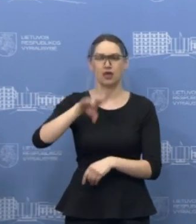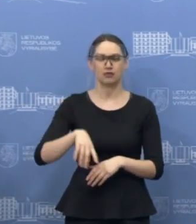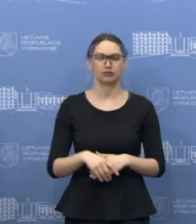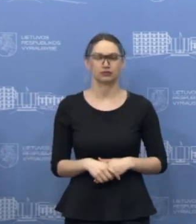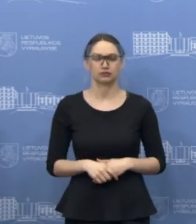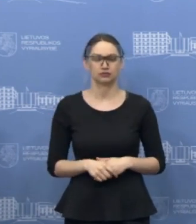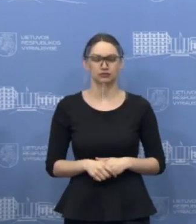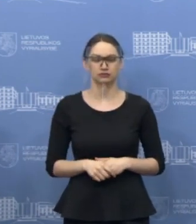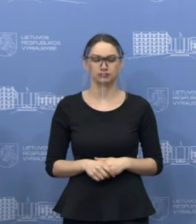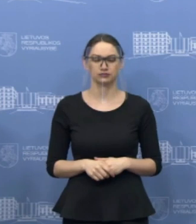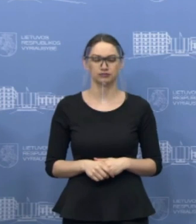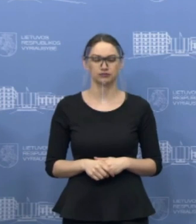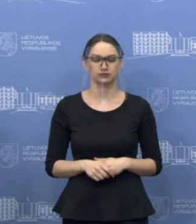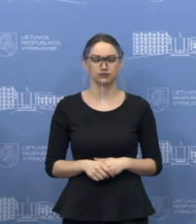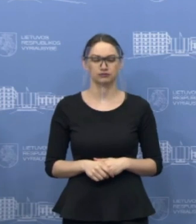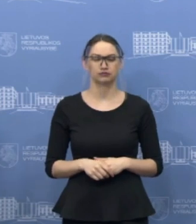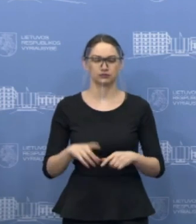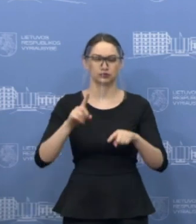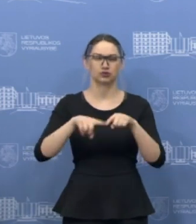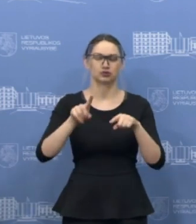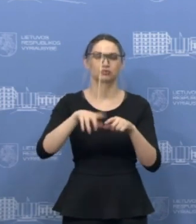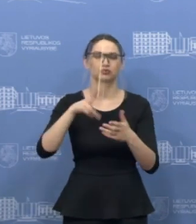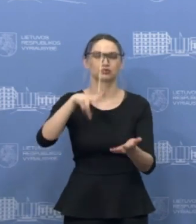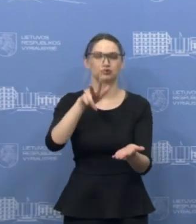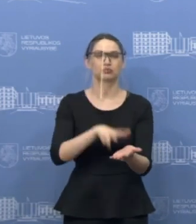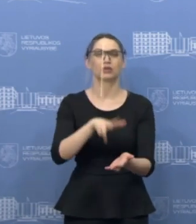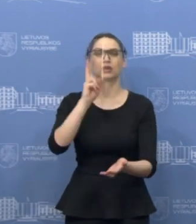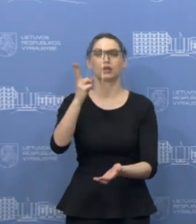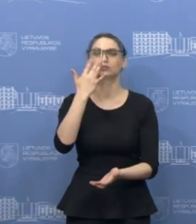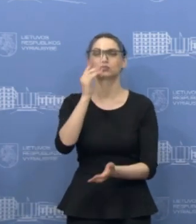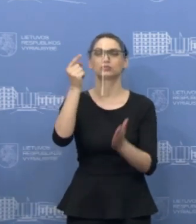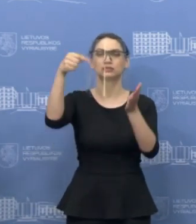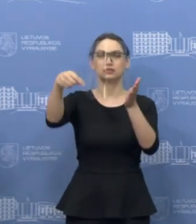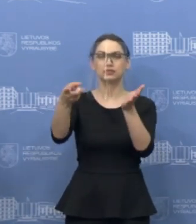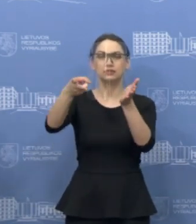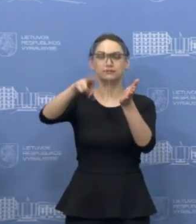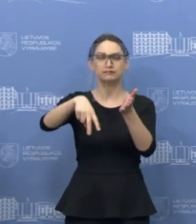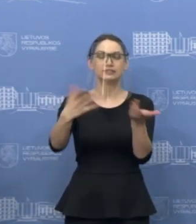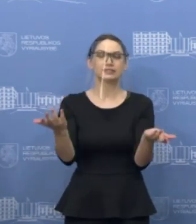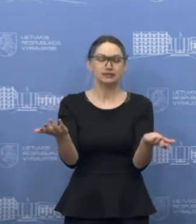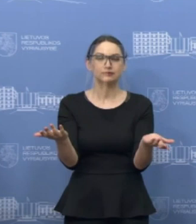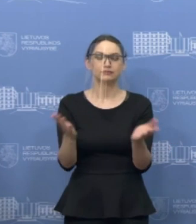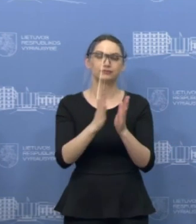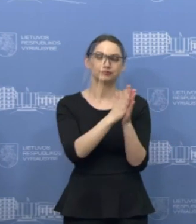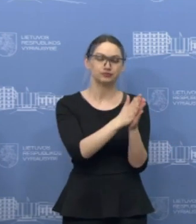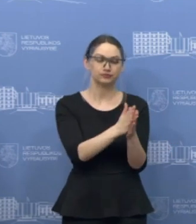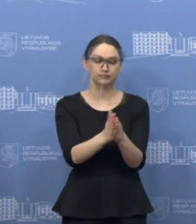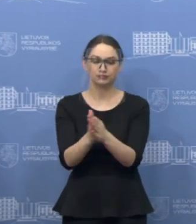turėtų būti tokie sprendimai ir tie, kurie esate likę kažkur užstrigę, tų labai prašome